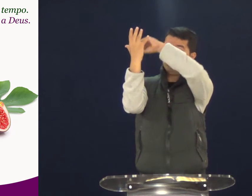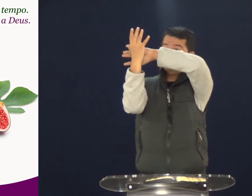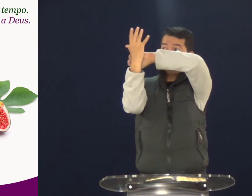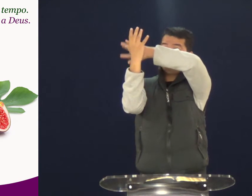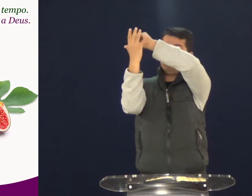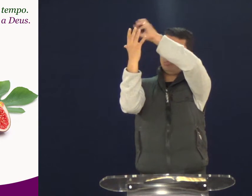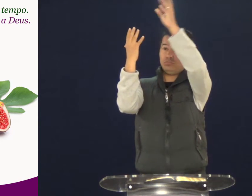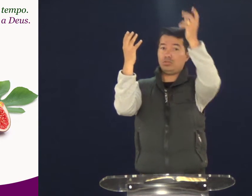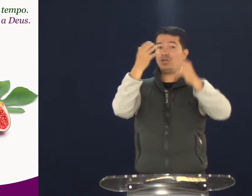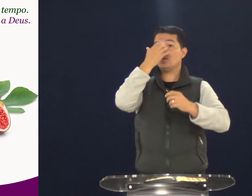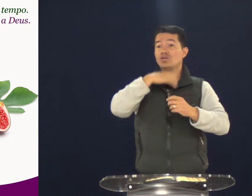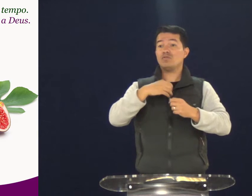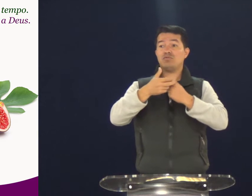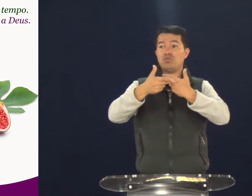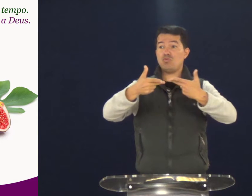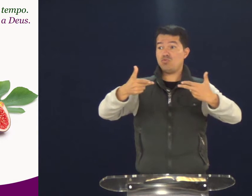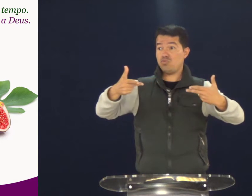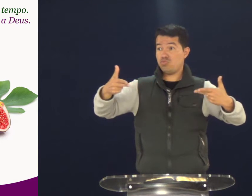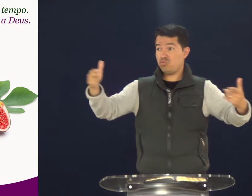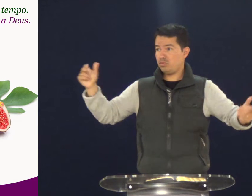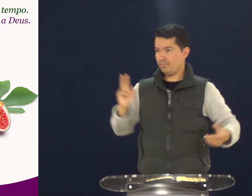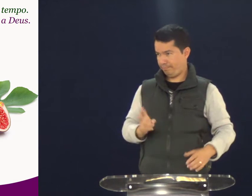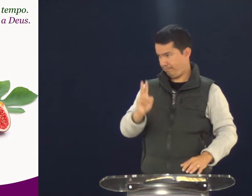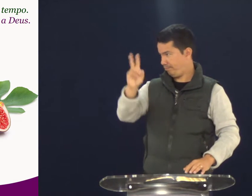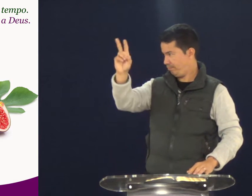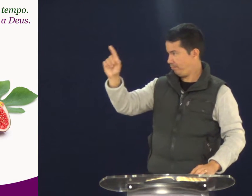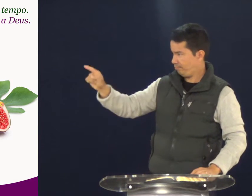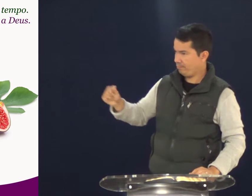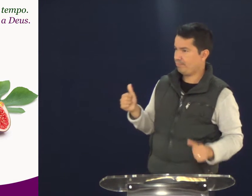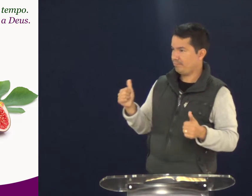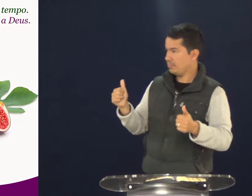árvore o tempo todo produzindo. É a árvore dando o fruto.